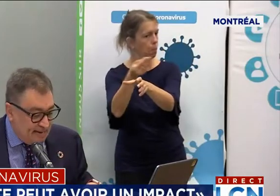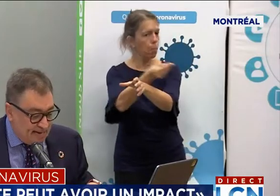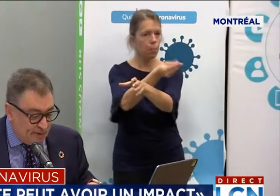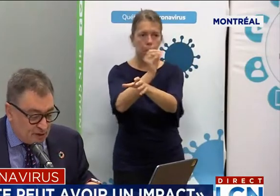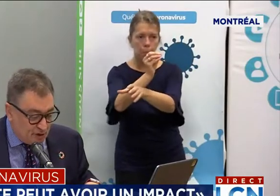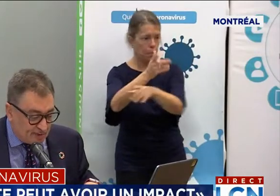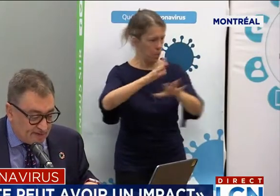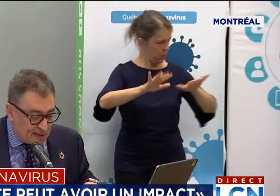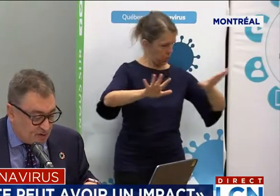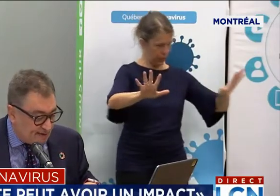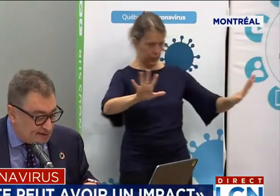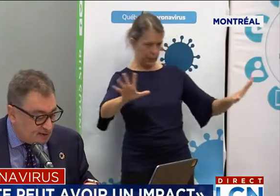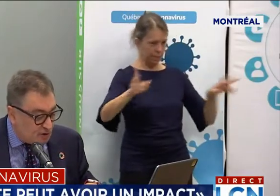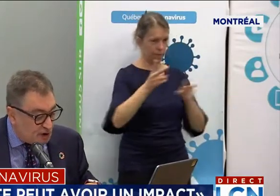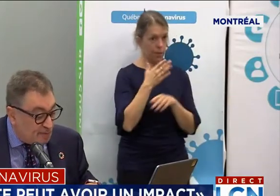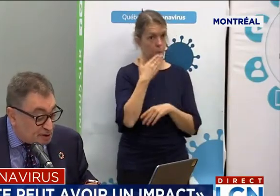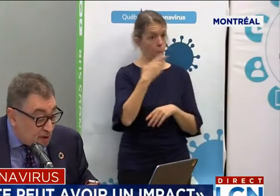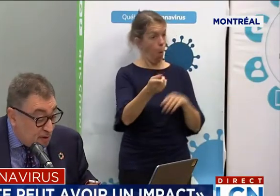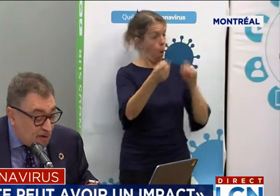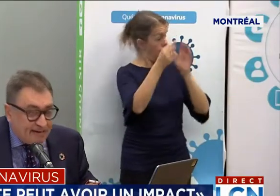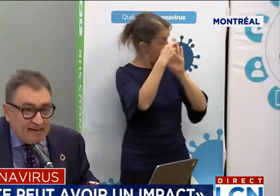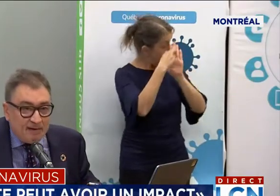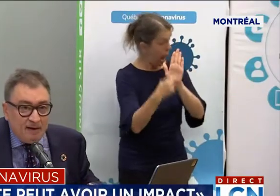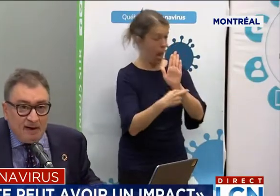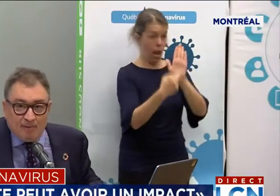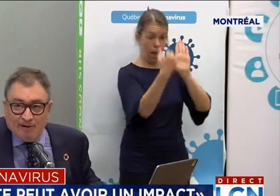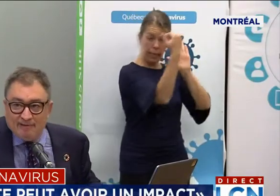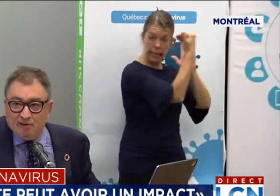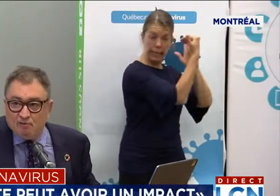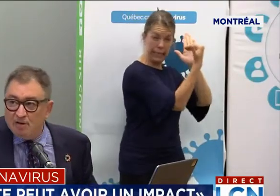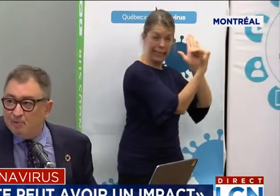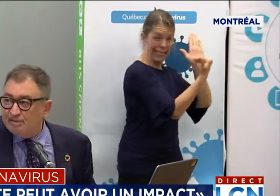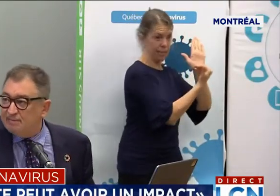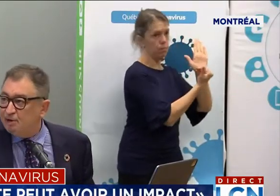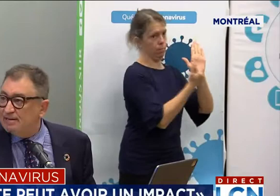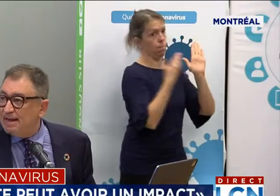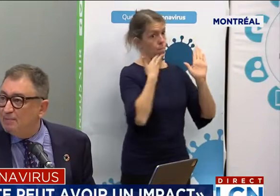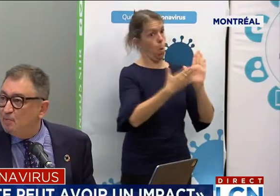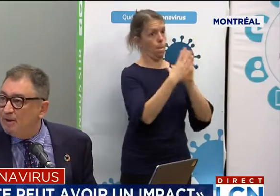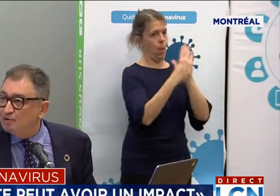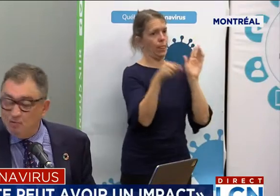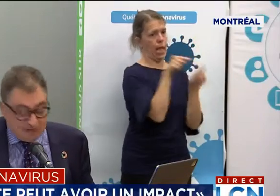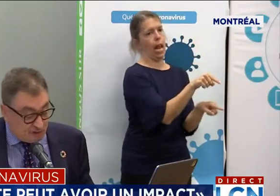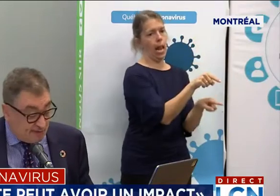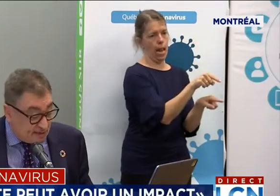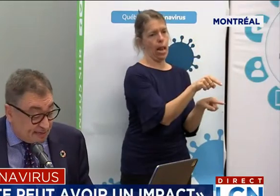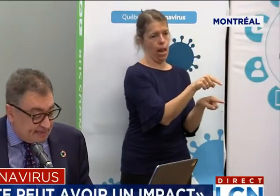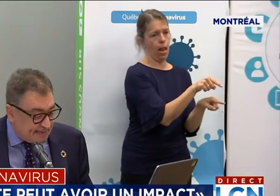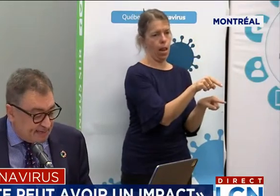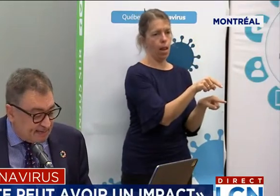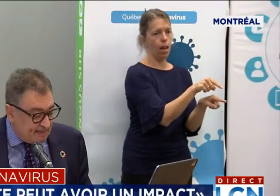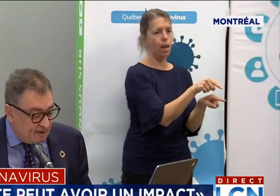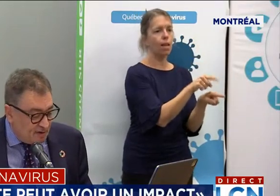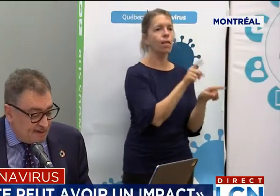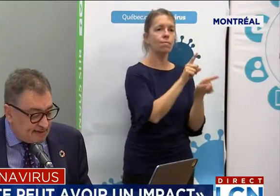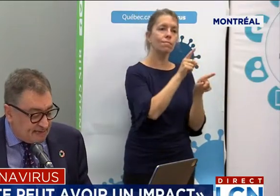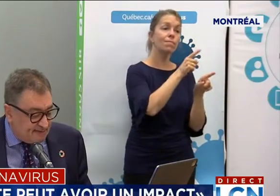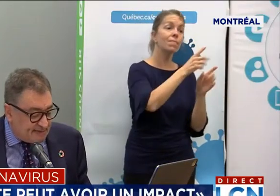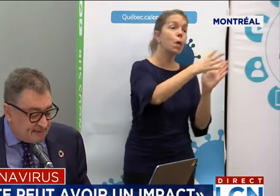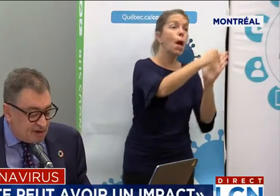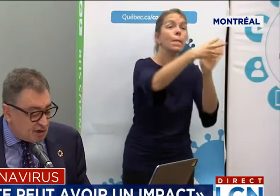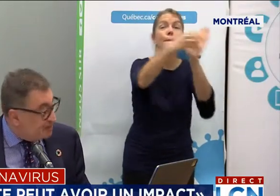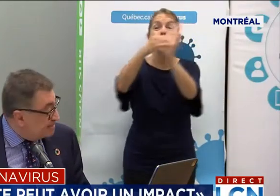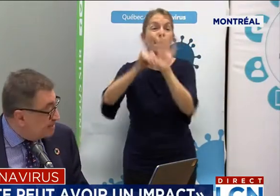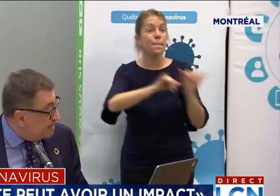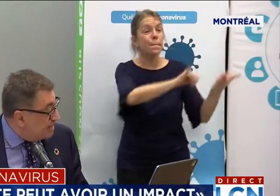appliqué les mesures de prévention de façon, donc, c'est comme un modèle. À mon avis, tout n'est pas exportable partout, mais je trouvais ça très intéressant de faire